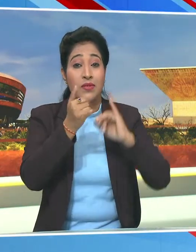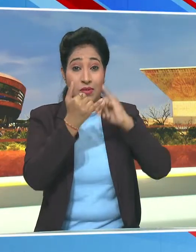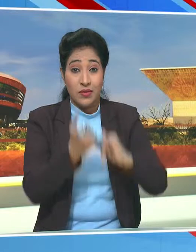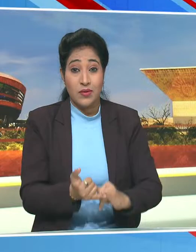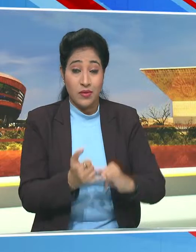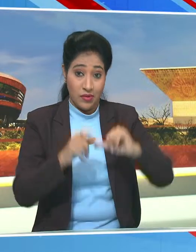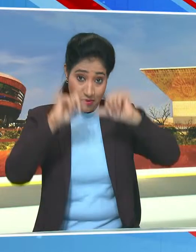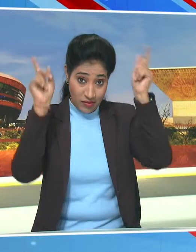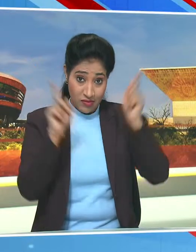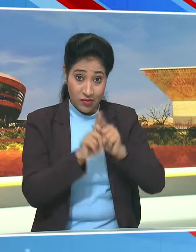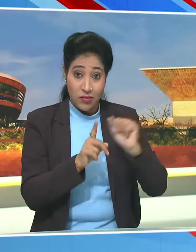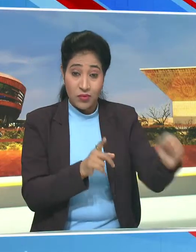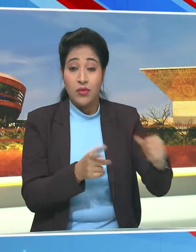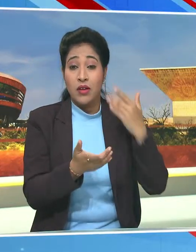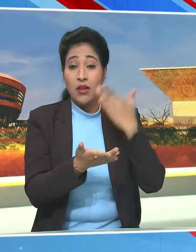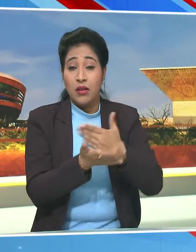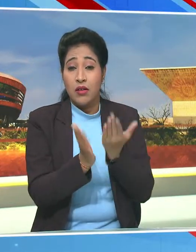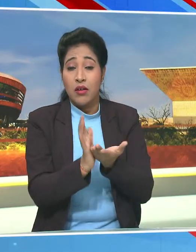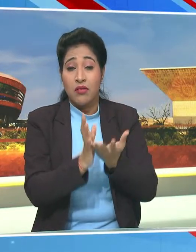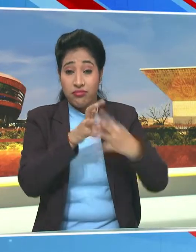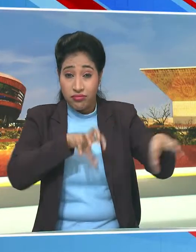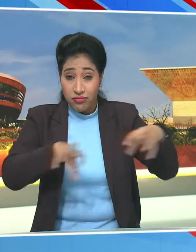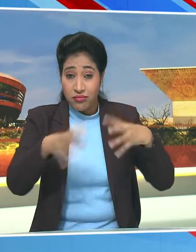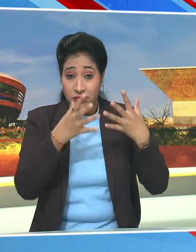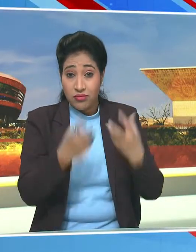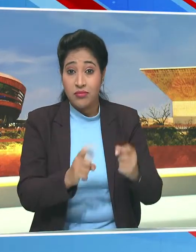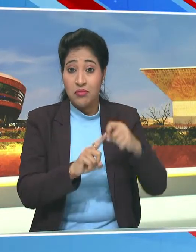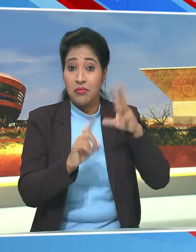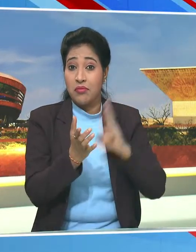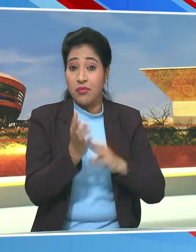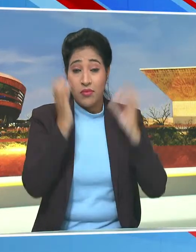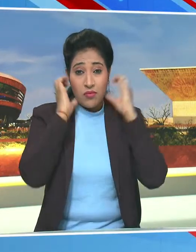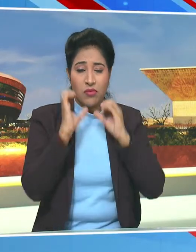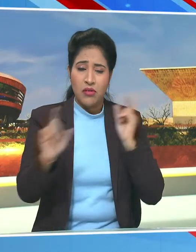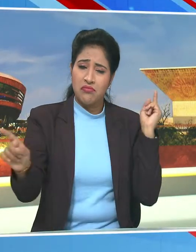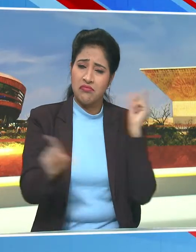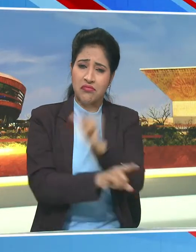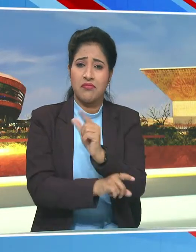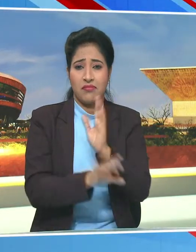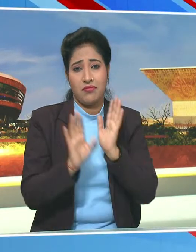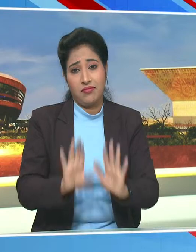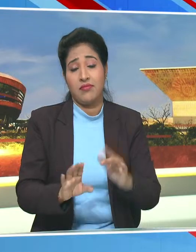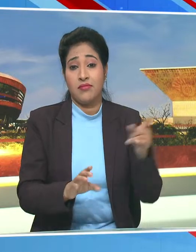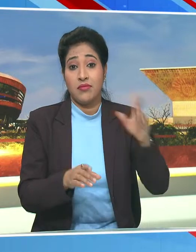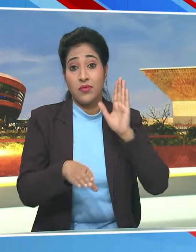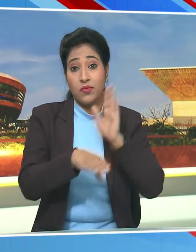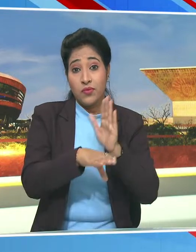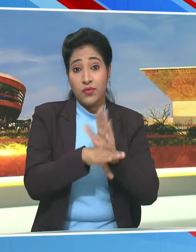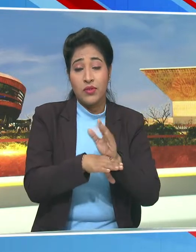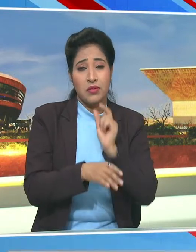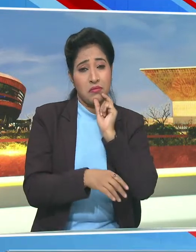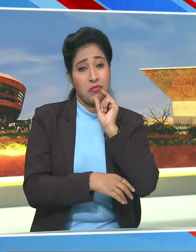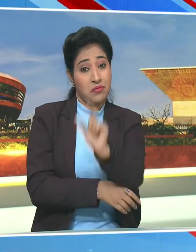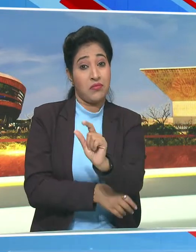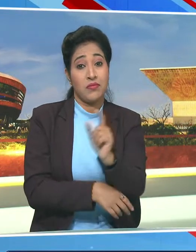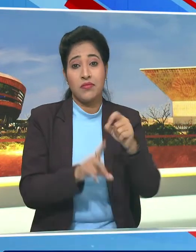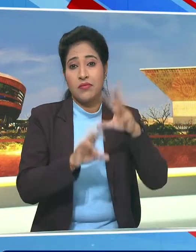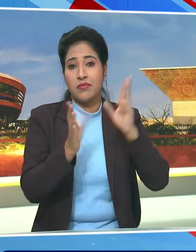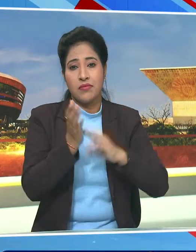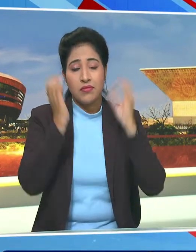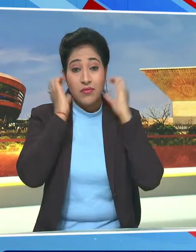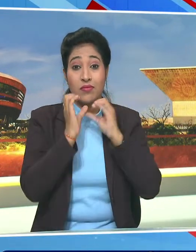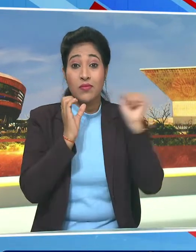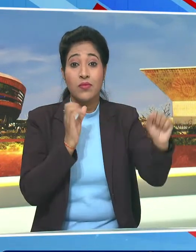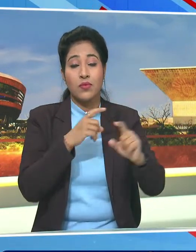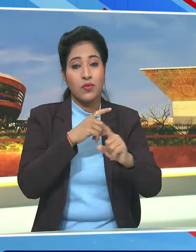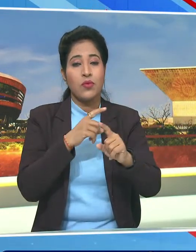दक्षिन भारत के बीच बटवारे के इन प्रयासों पर पीएम मोधी ने कटाक्ष किया है कॉंग्रेस पर प्रहार करते हुए पीएम ने